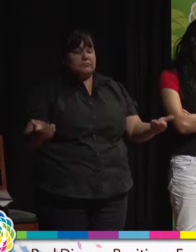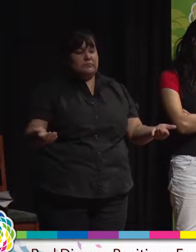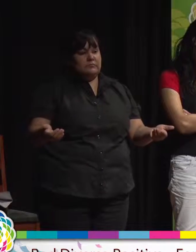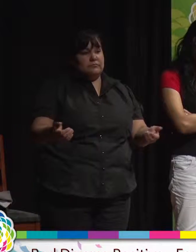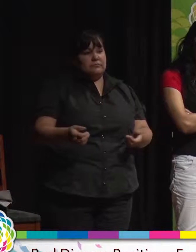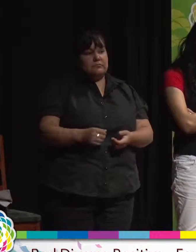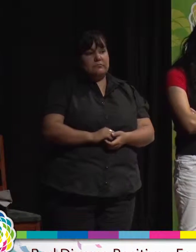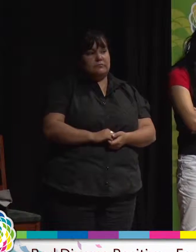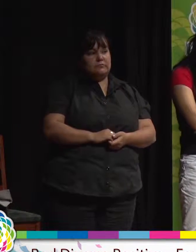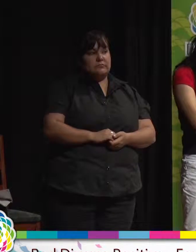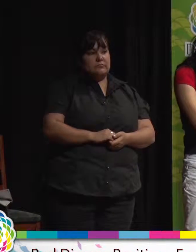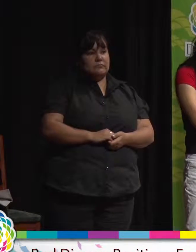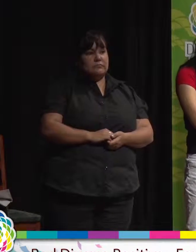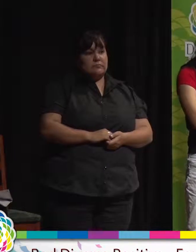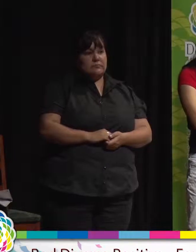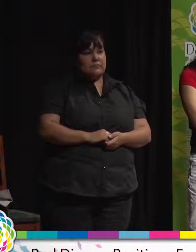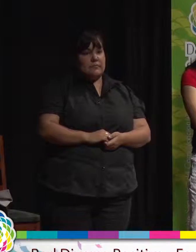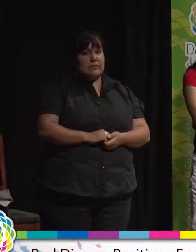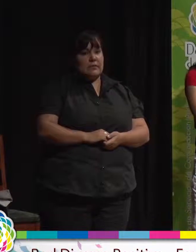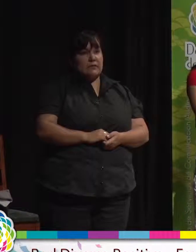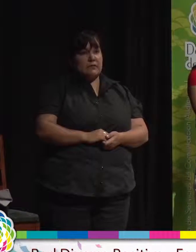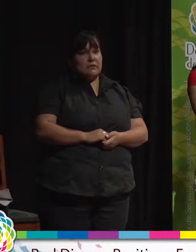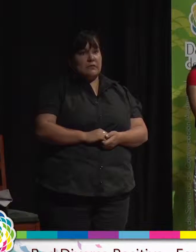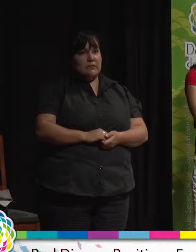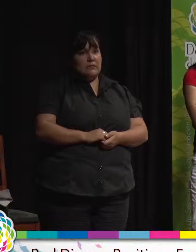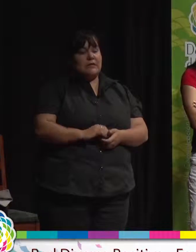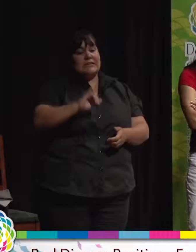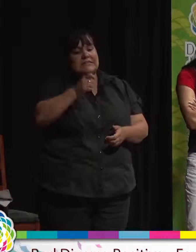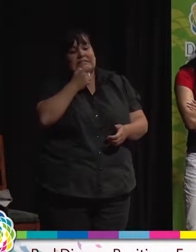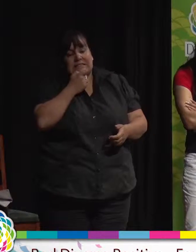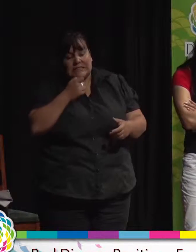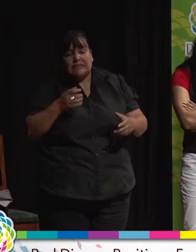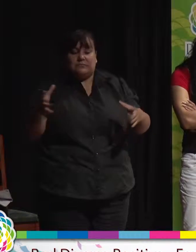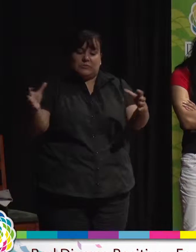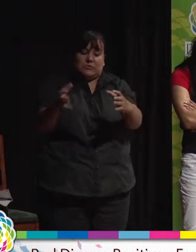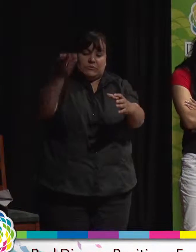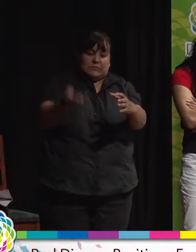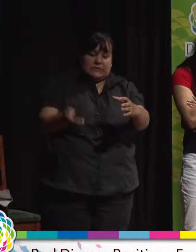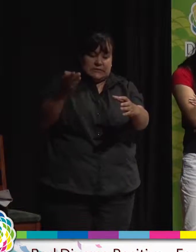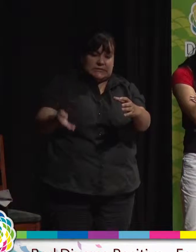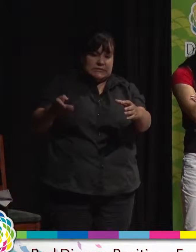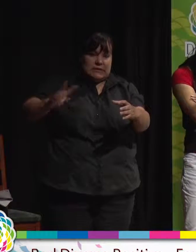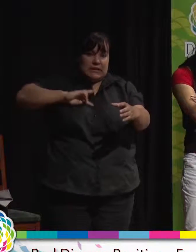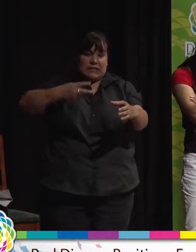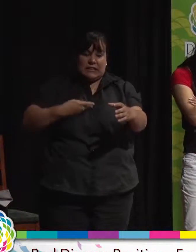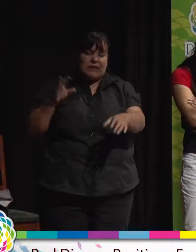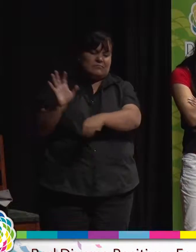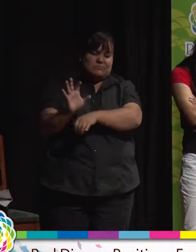Sí nos hacen uso de burlas en los medios locales. Y